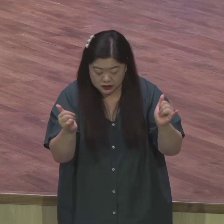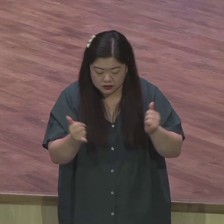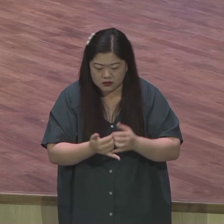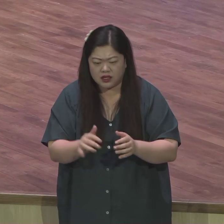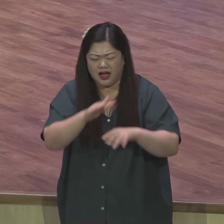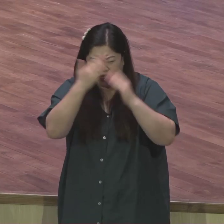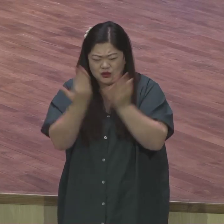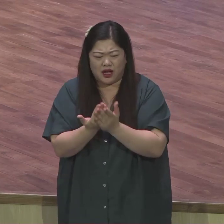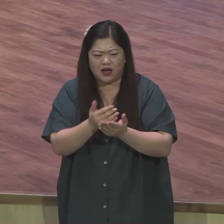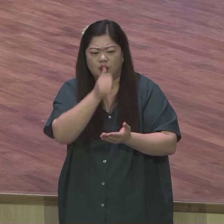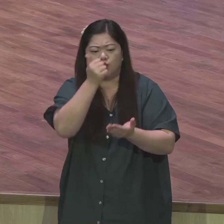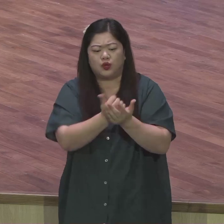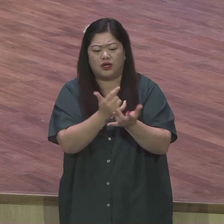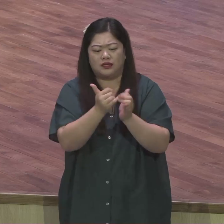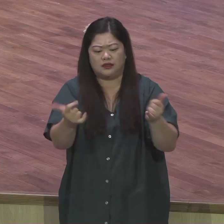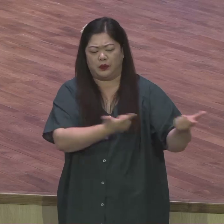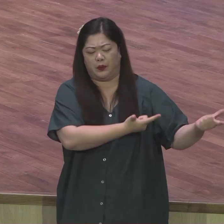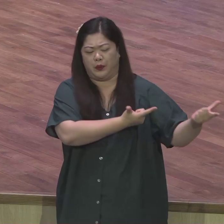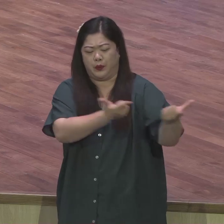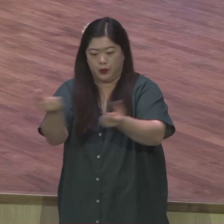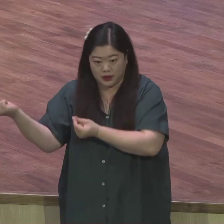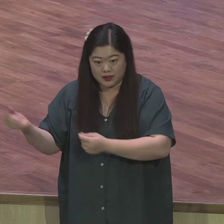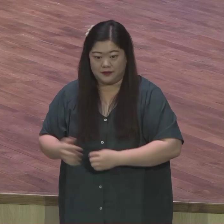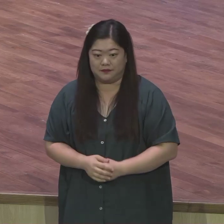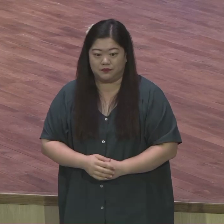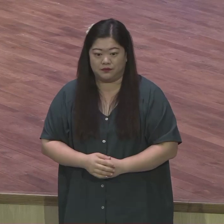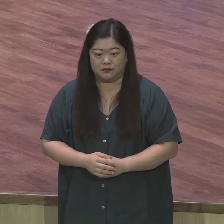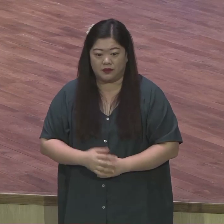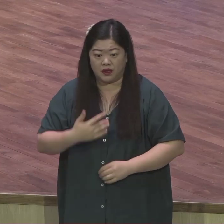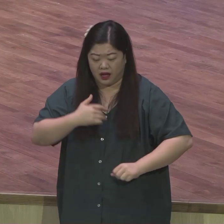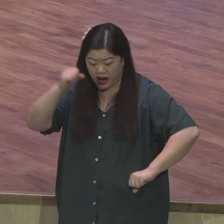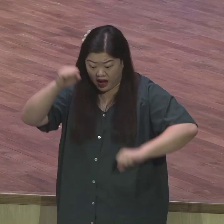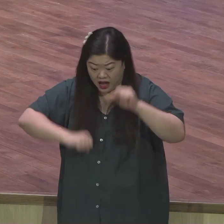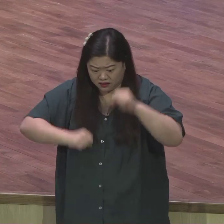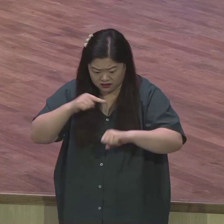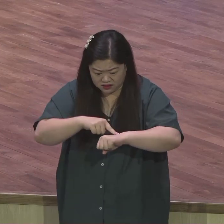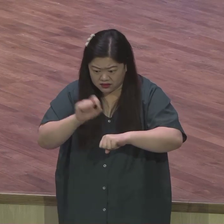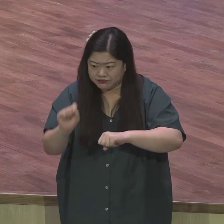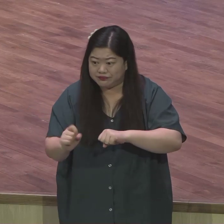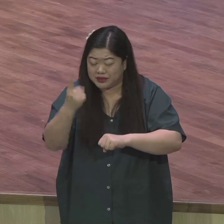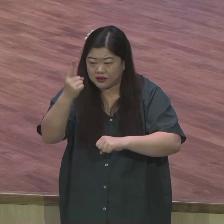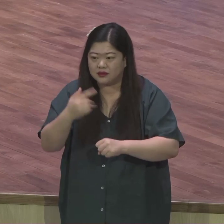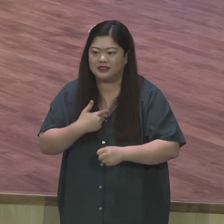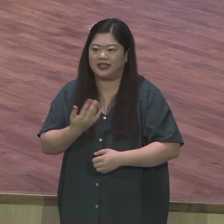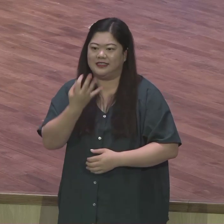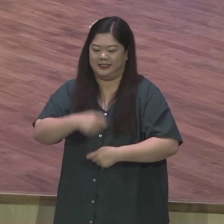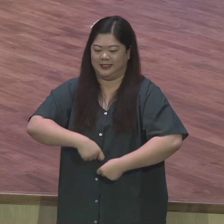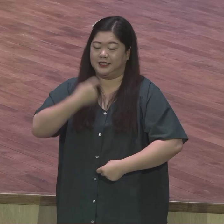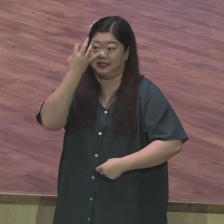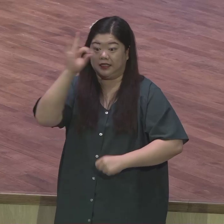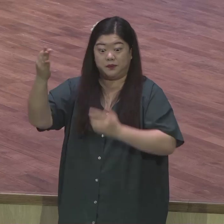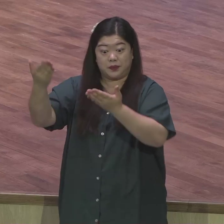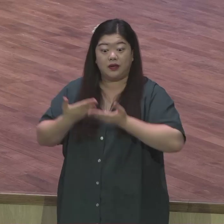어떤 행위로도 하나님 앞에 어렵다함을 얻을 수가 없다라고 그렇게